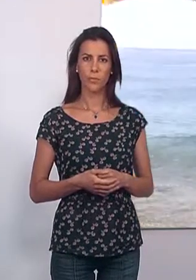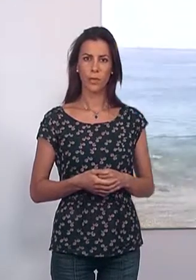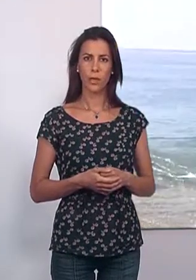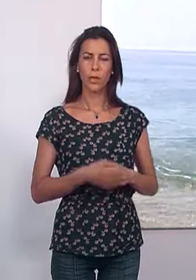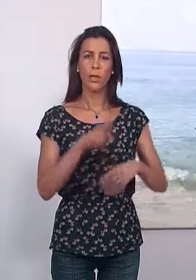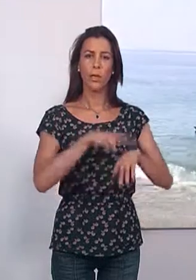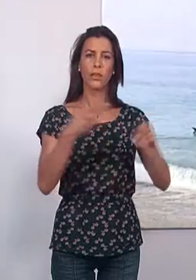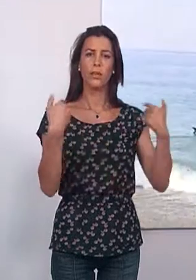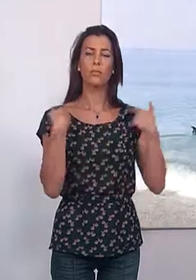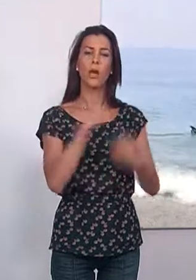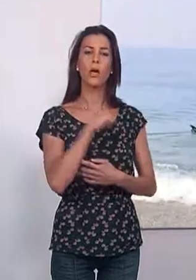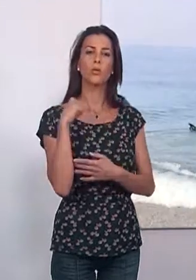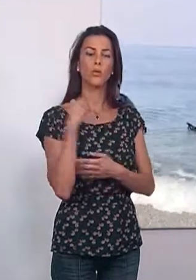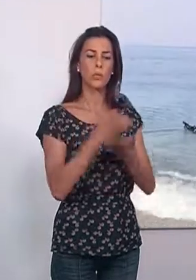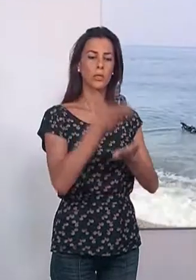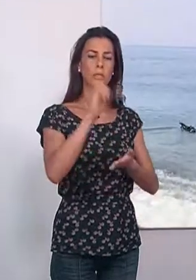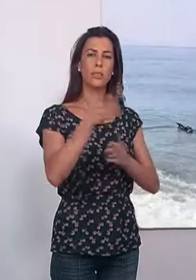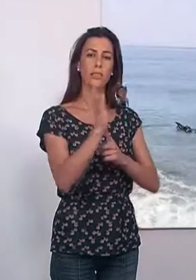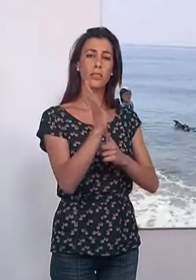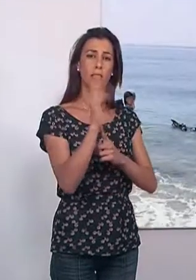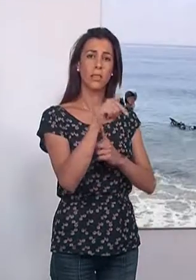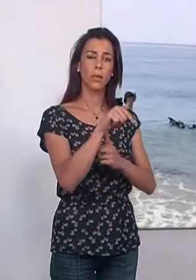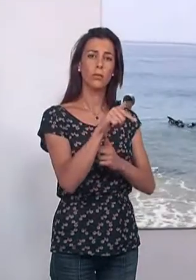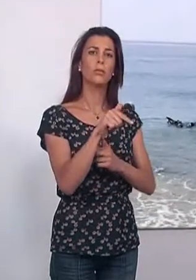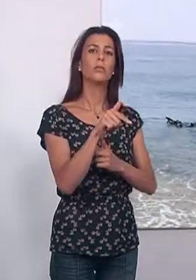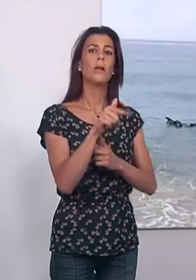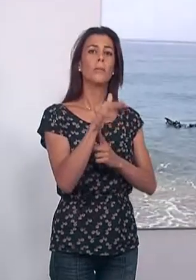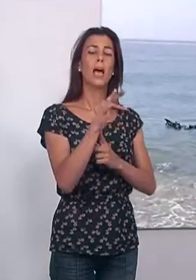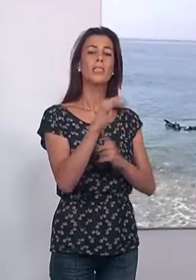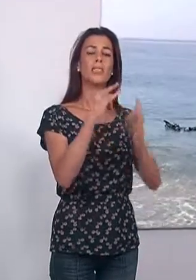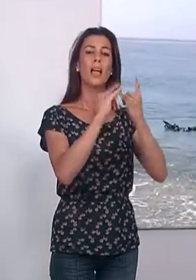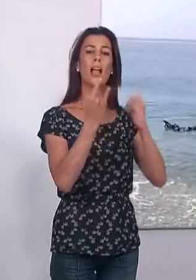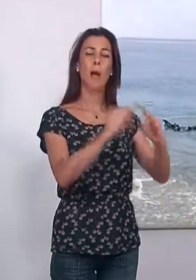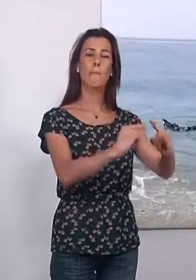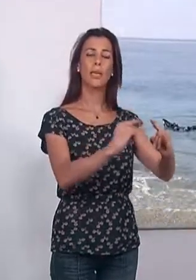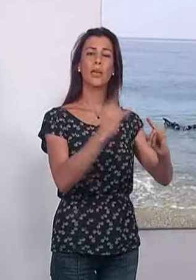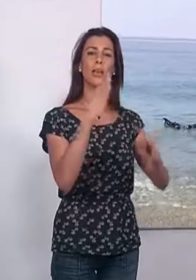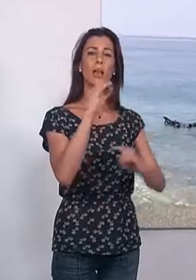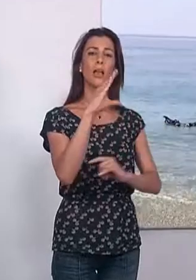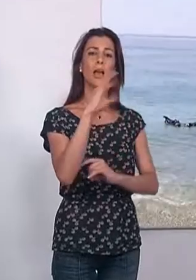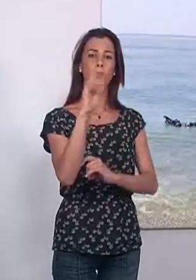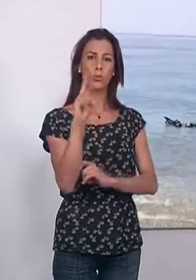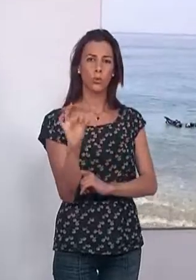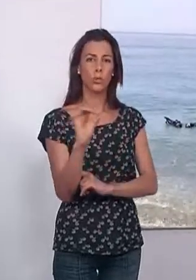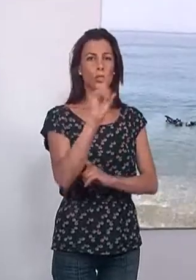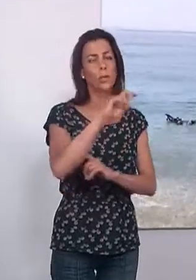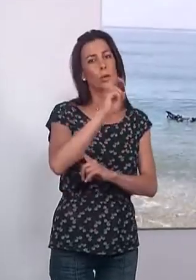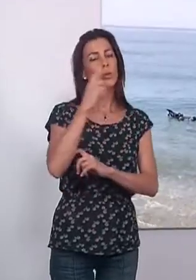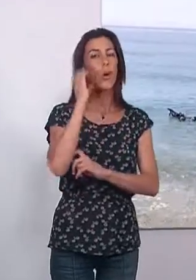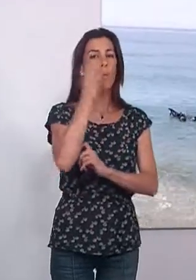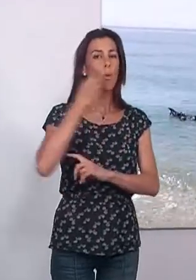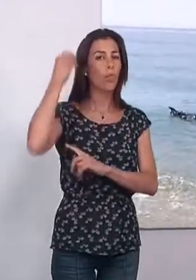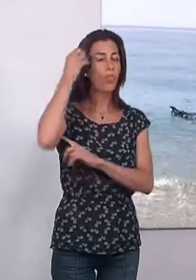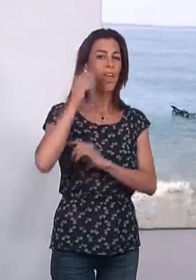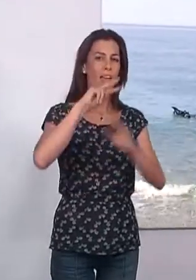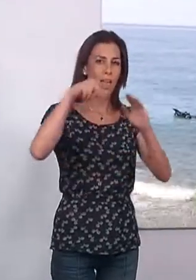La entidad local autónoma de Carchuna y Calahonda, el Camping Don Cactus y la Escuela de Buceo Dardanusa, el